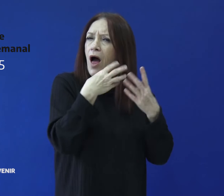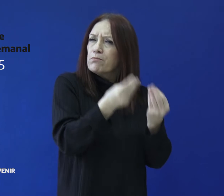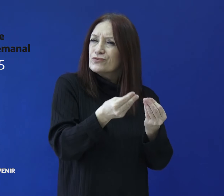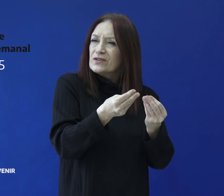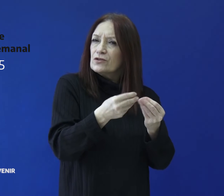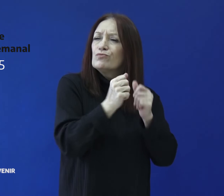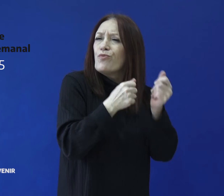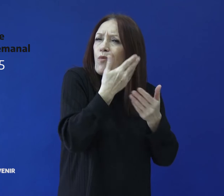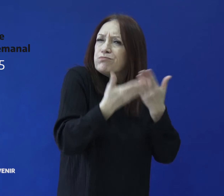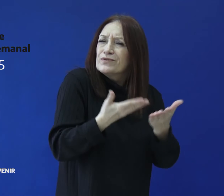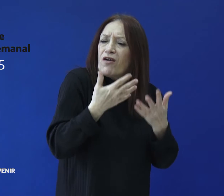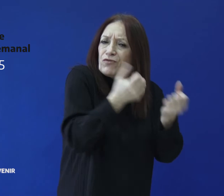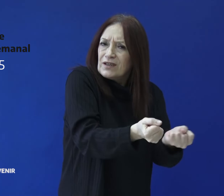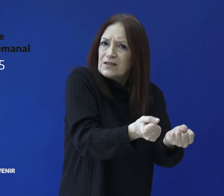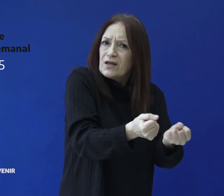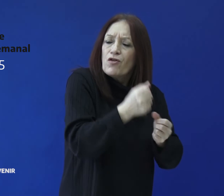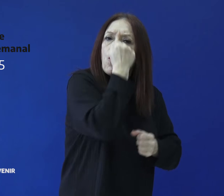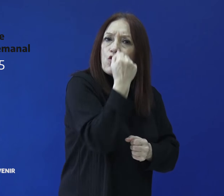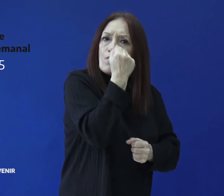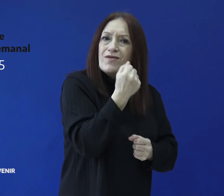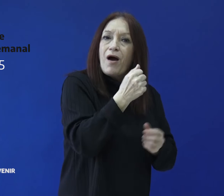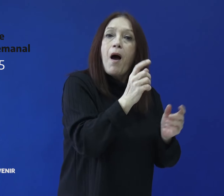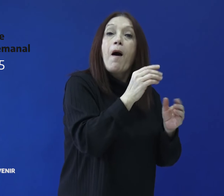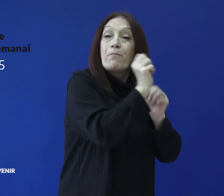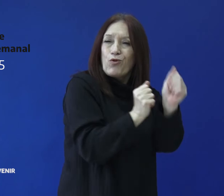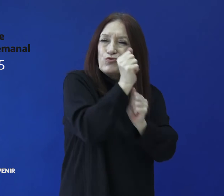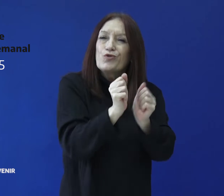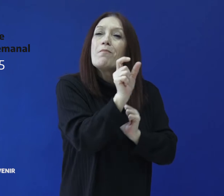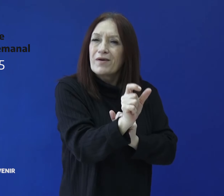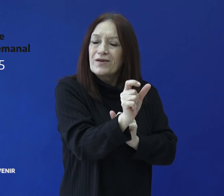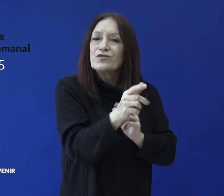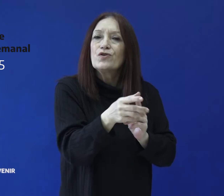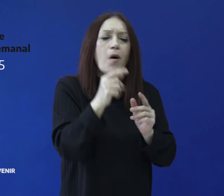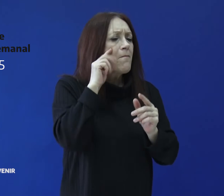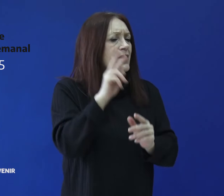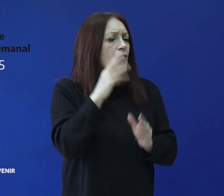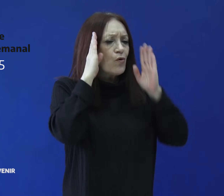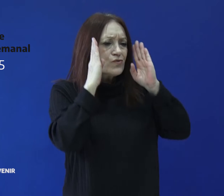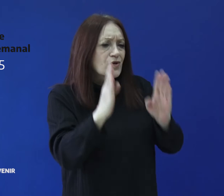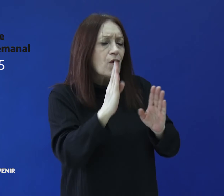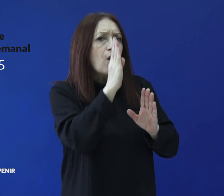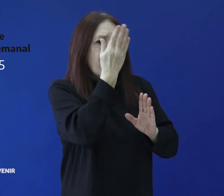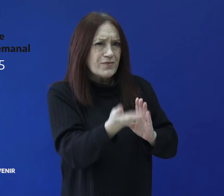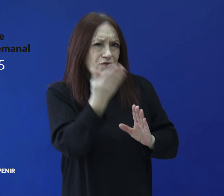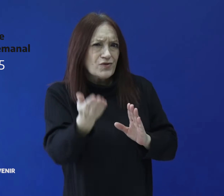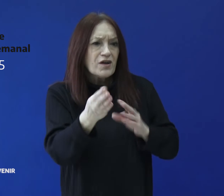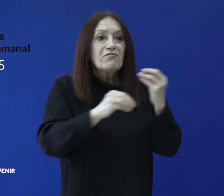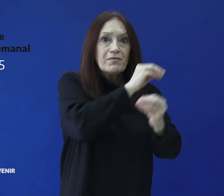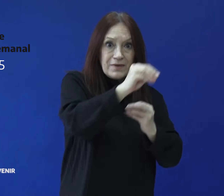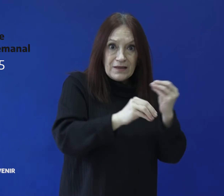fomento y fortalecimiento a emprendedores locales, con una mirada integral puesta en las personas, las familias y sus